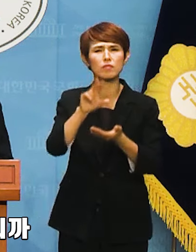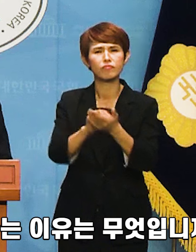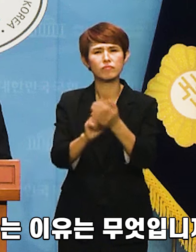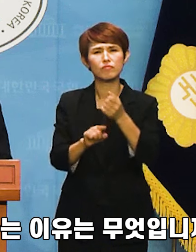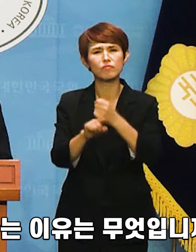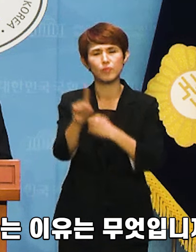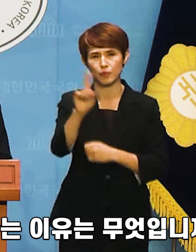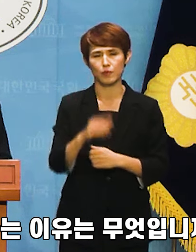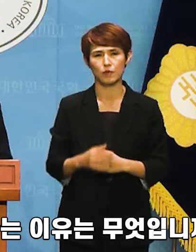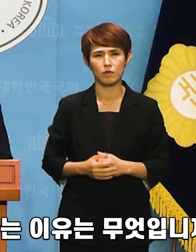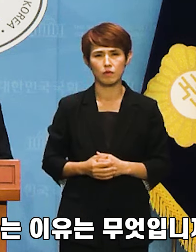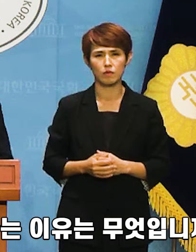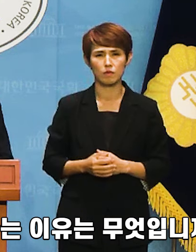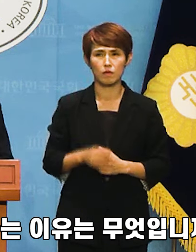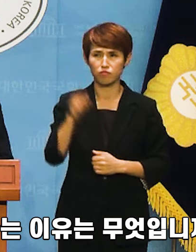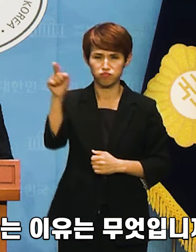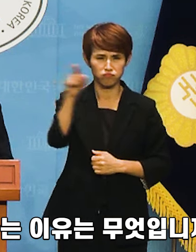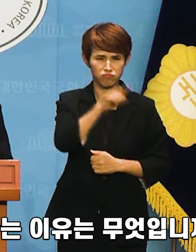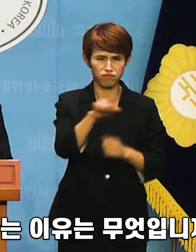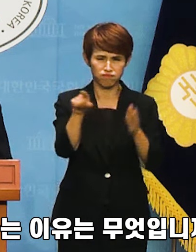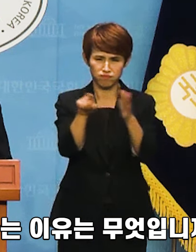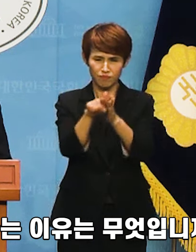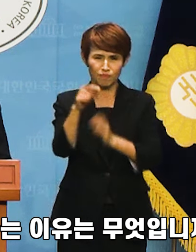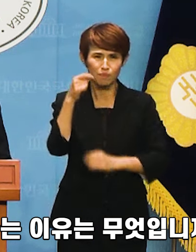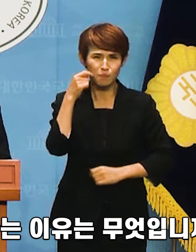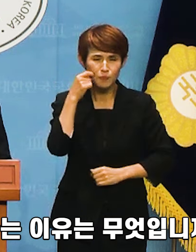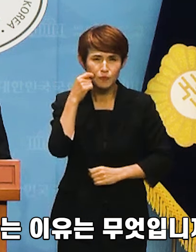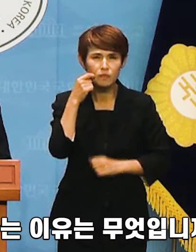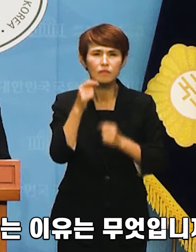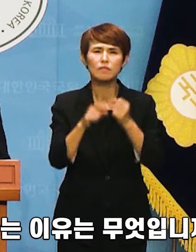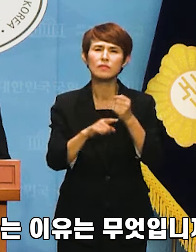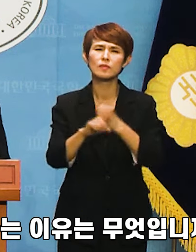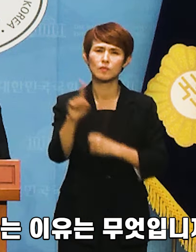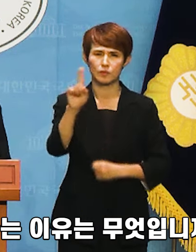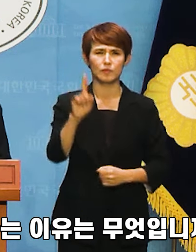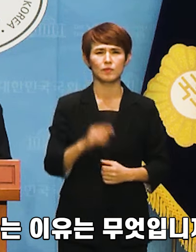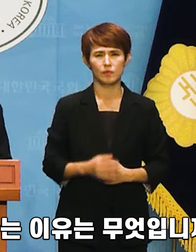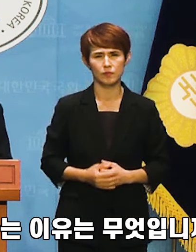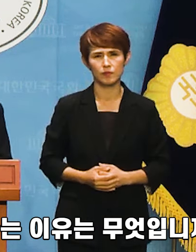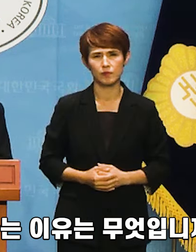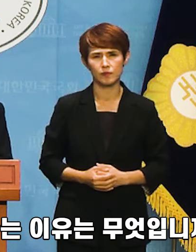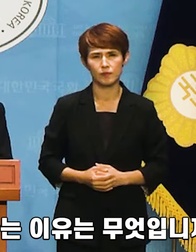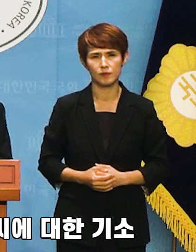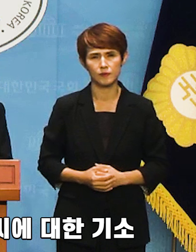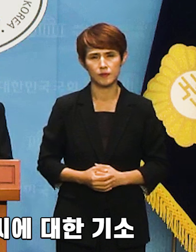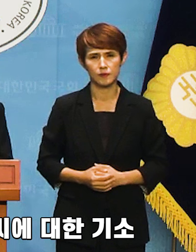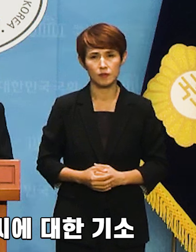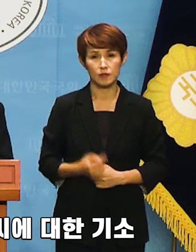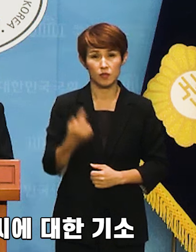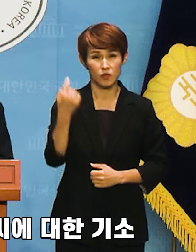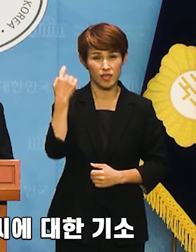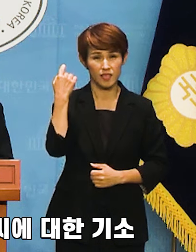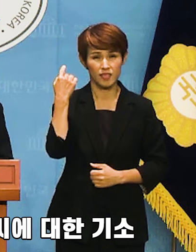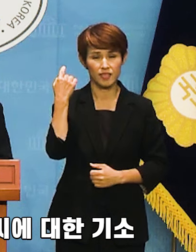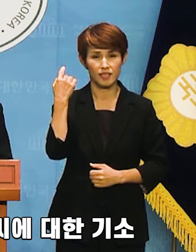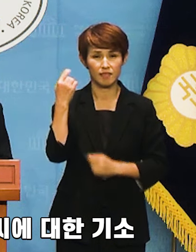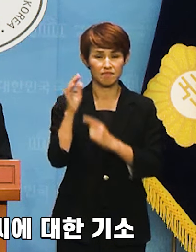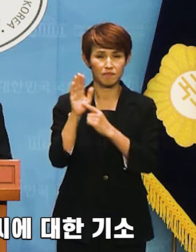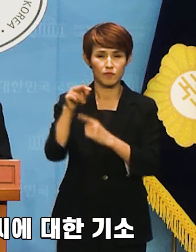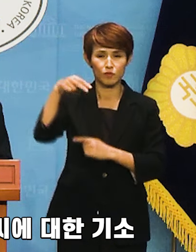서로 그토록 믿지 못하고 불신하는 이유는 무엇입니까 어제 공개된